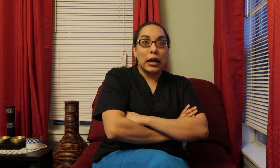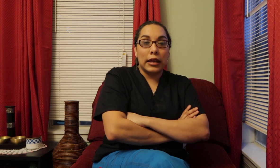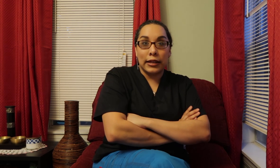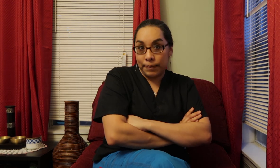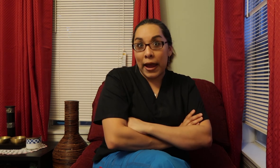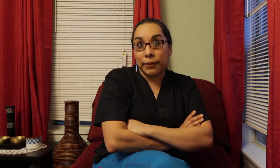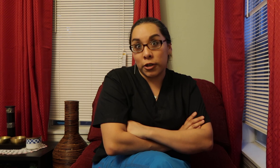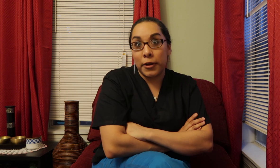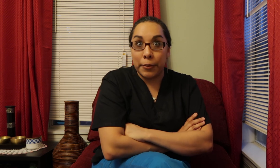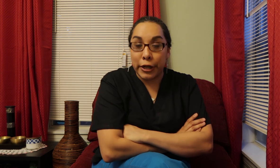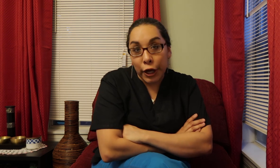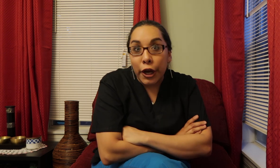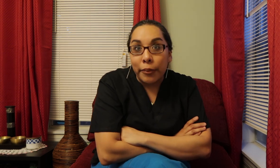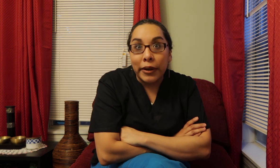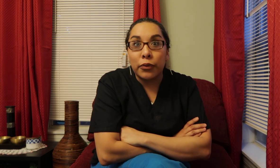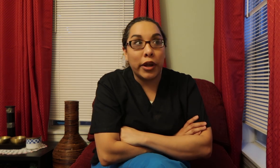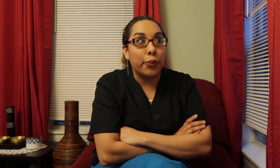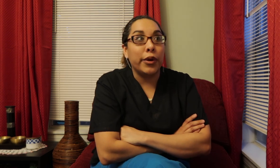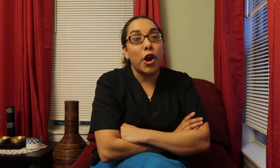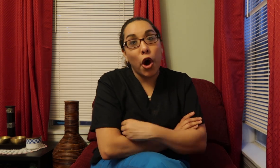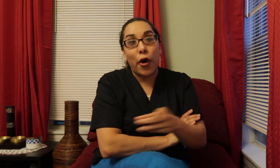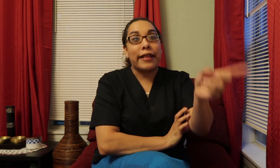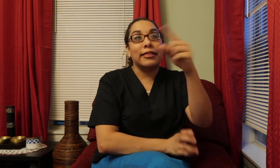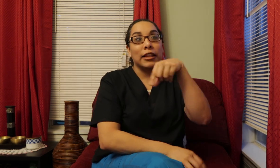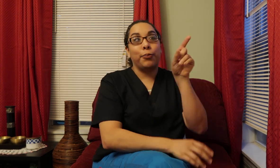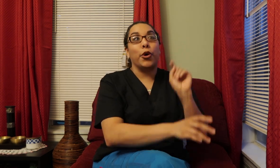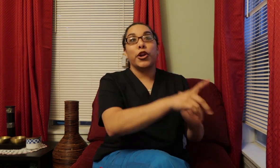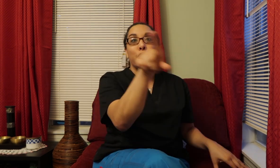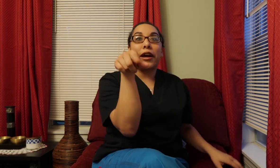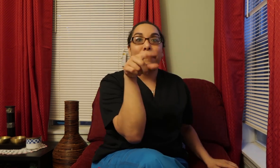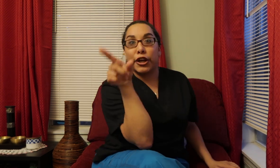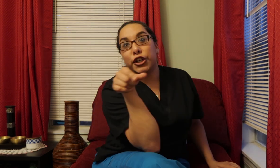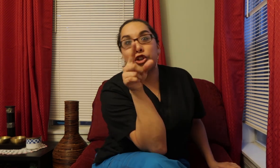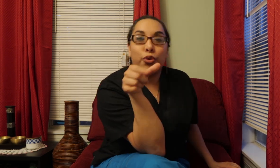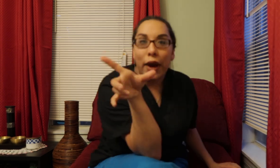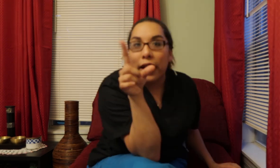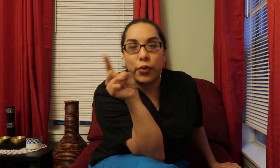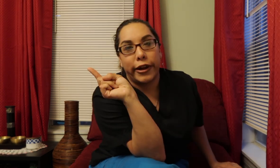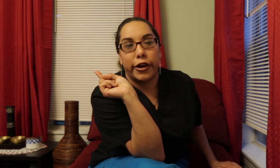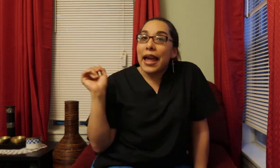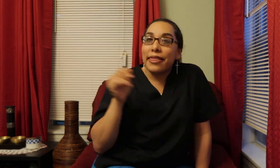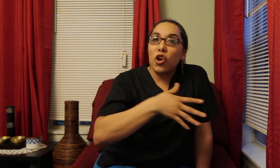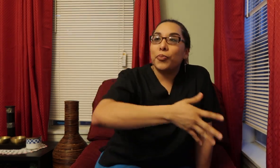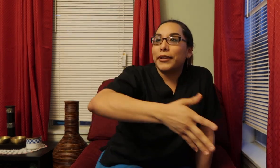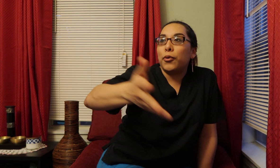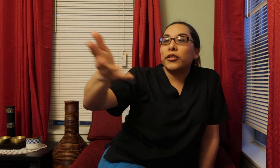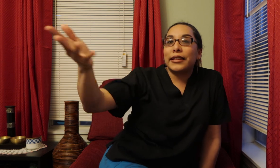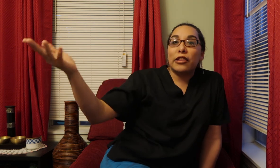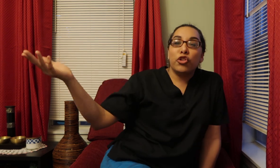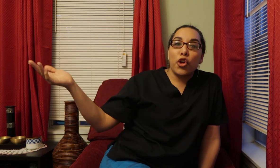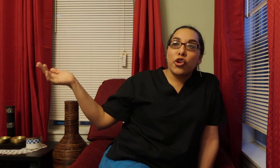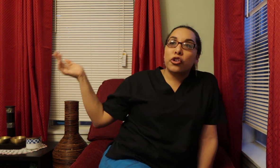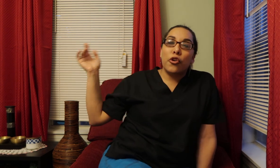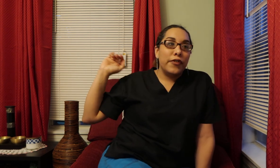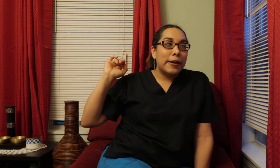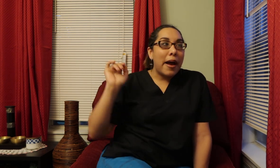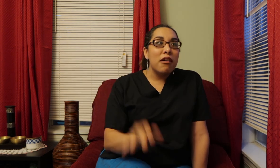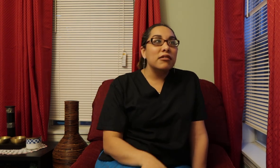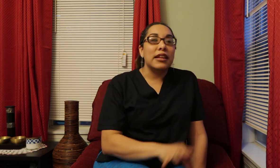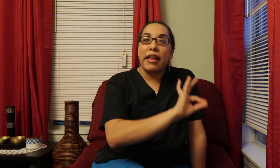These pasaports better be good Because we know At this point You don't got a very good Track record Ya tengo los pasaportes Están todos confirmados And